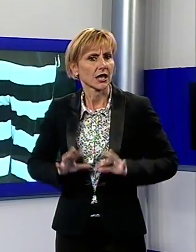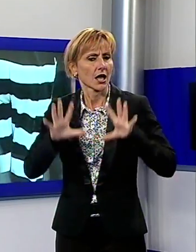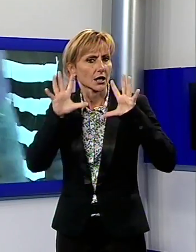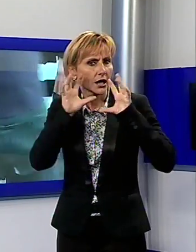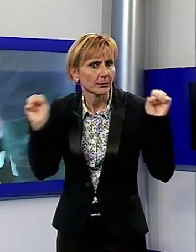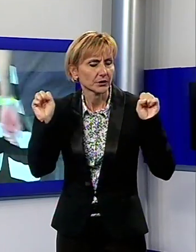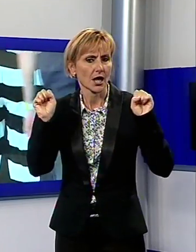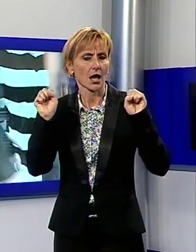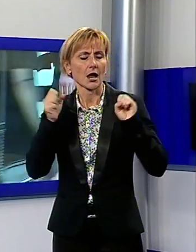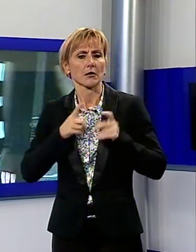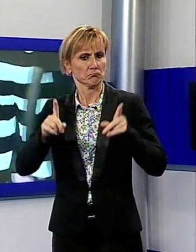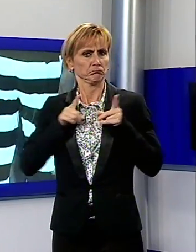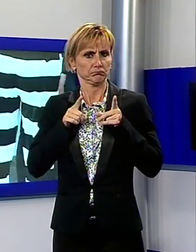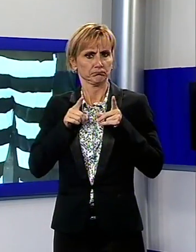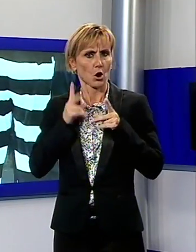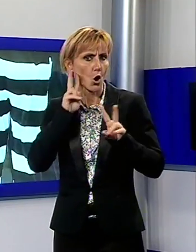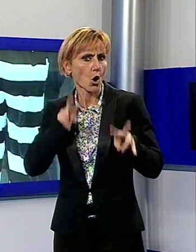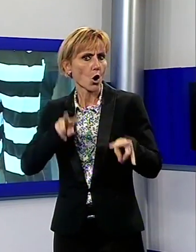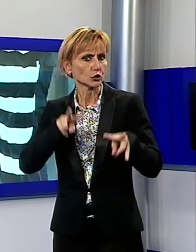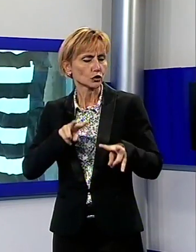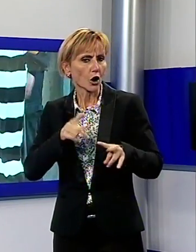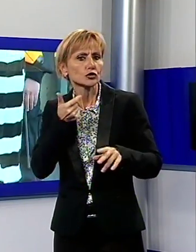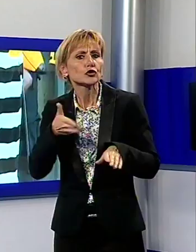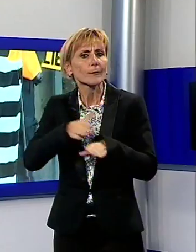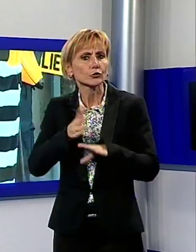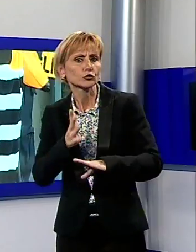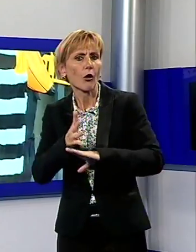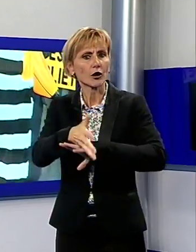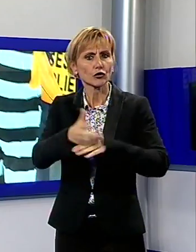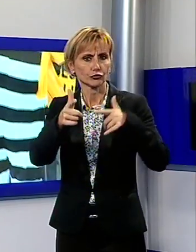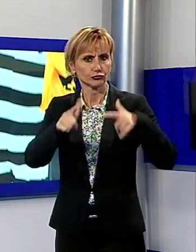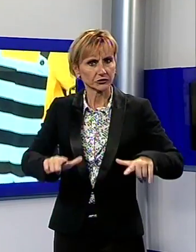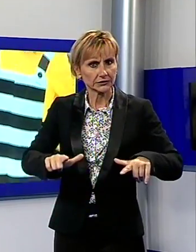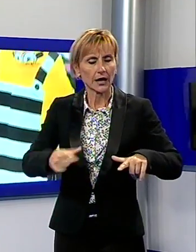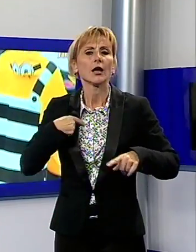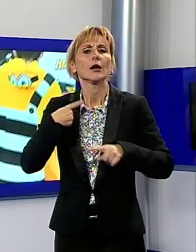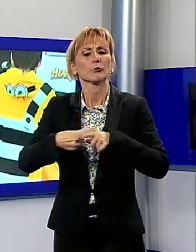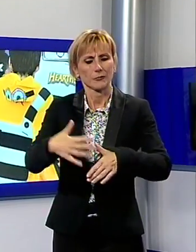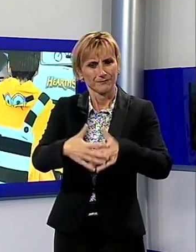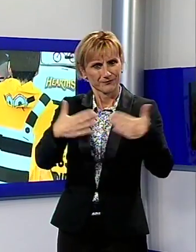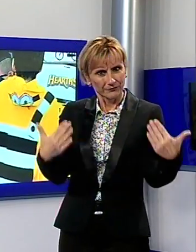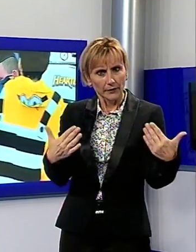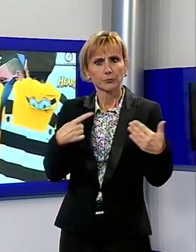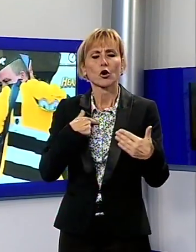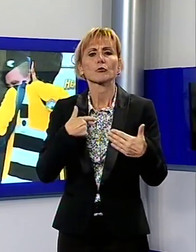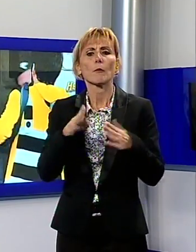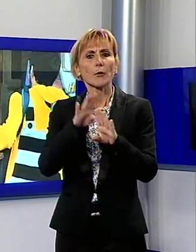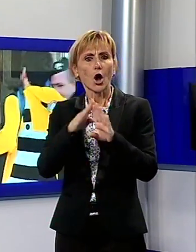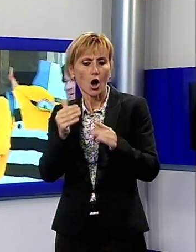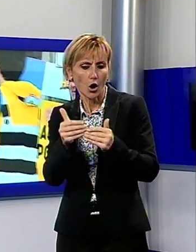varchi di accesso della città. Controlli ovunque e New Jersey posizionati davanti alle porte allo scopo di scoraggiare eventuali